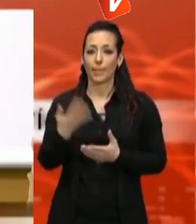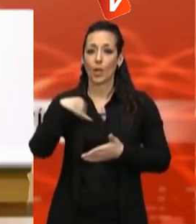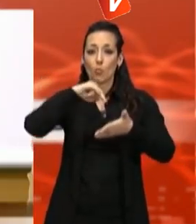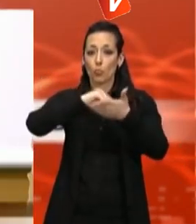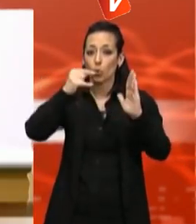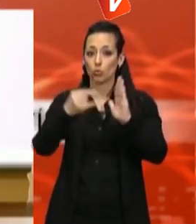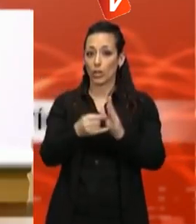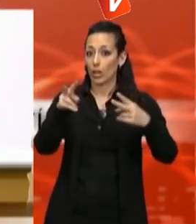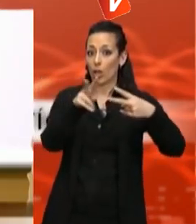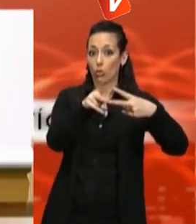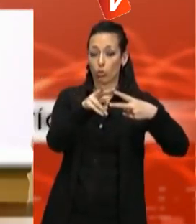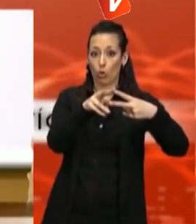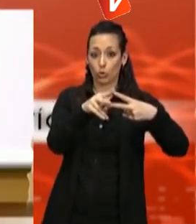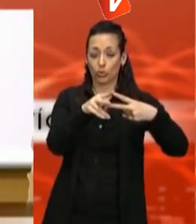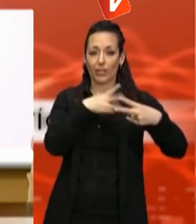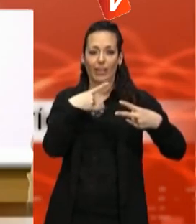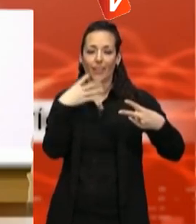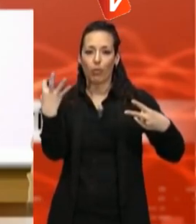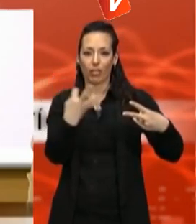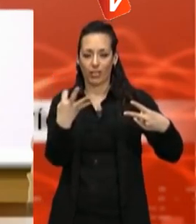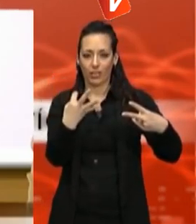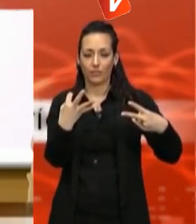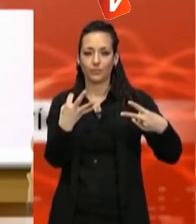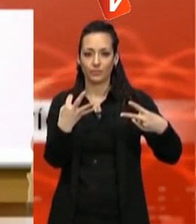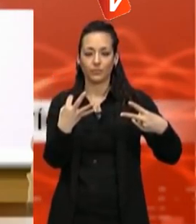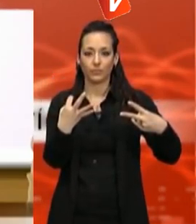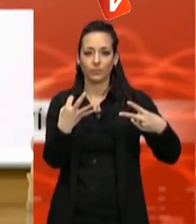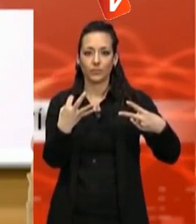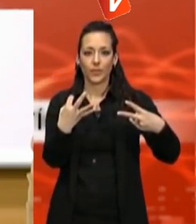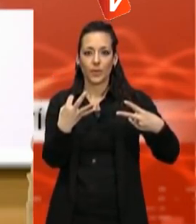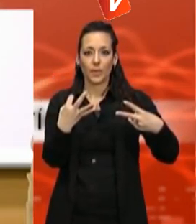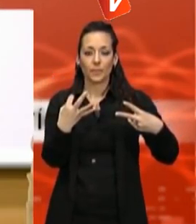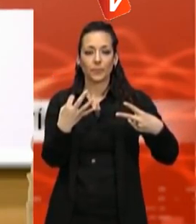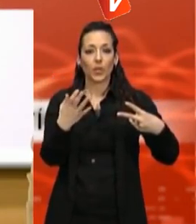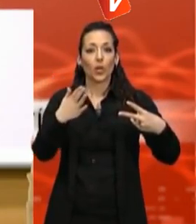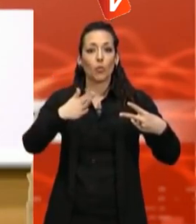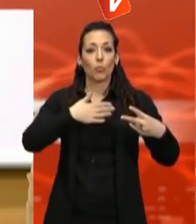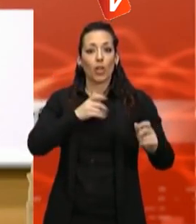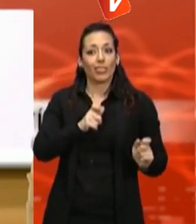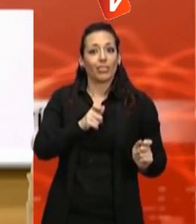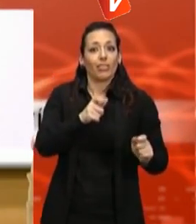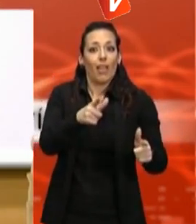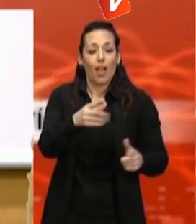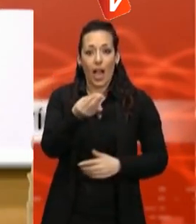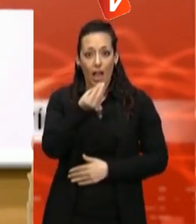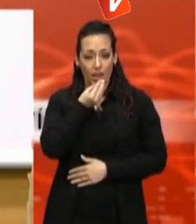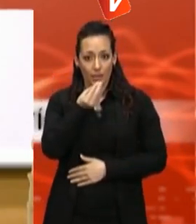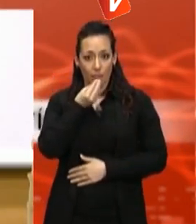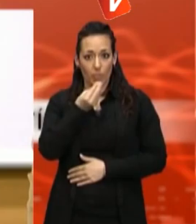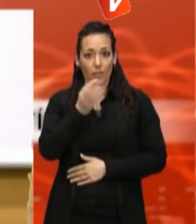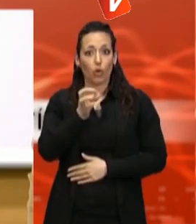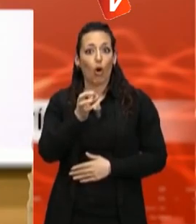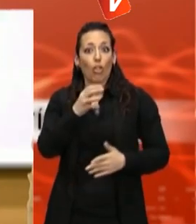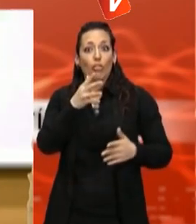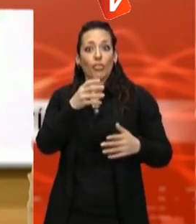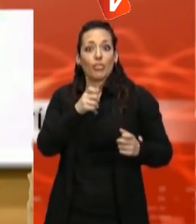comporten no només el que és el donar els aliments o el cedir als bolquers, sinó que